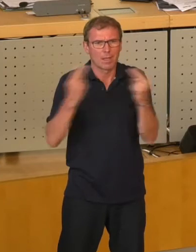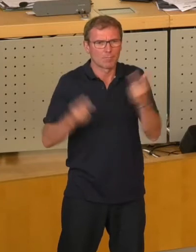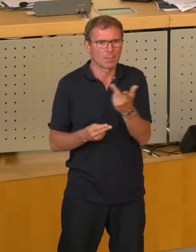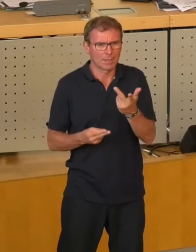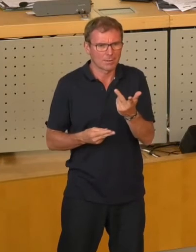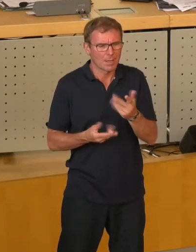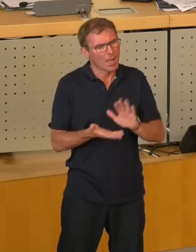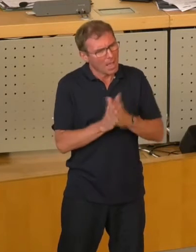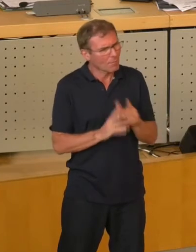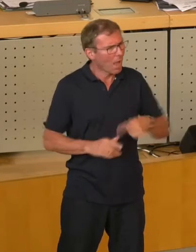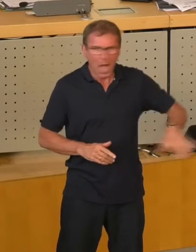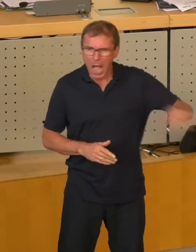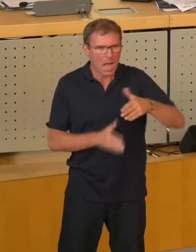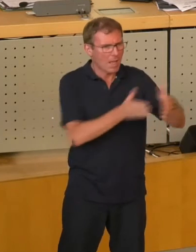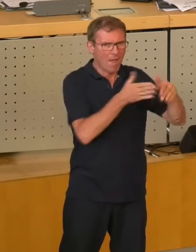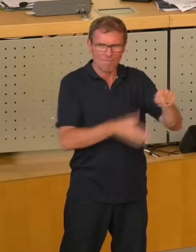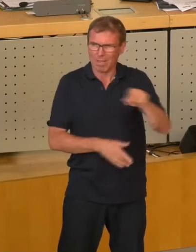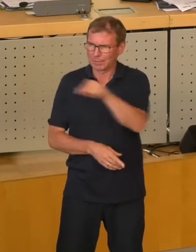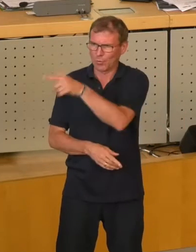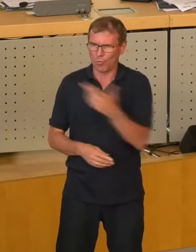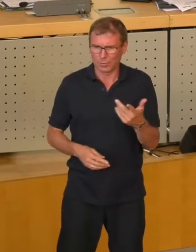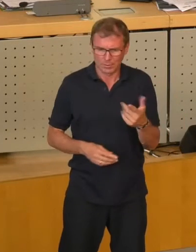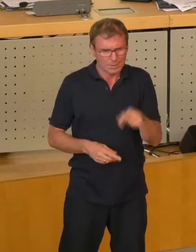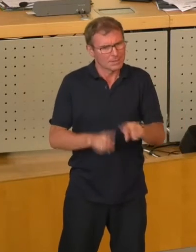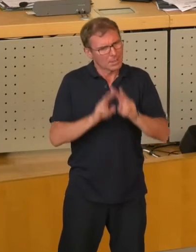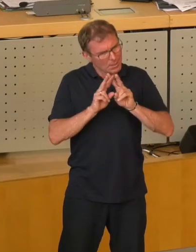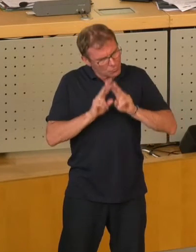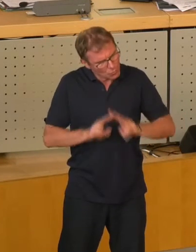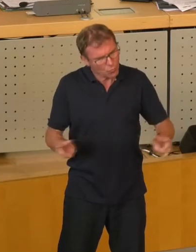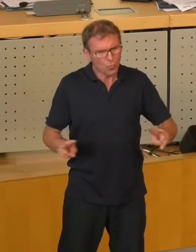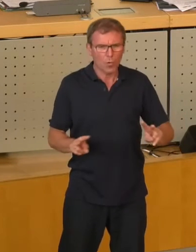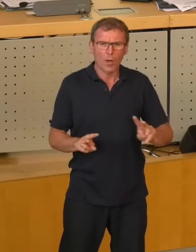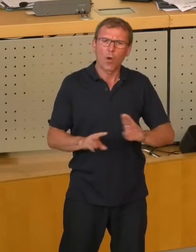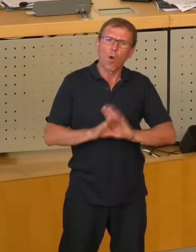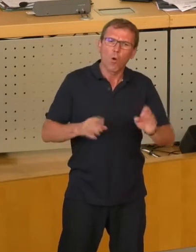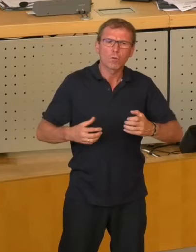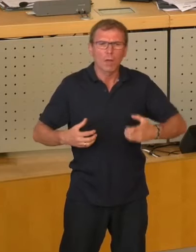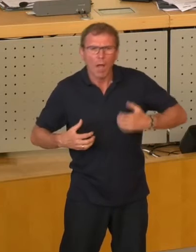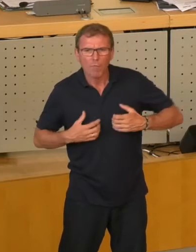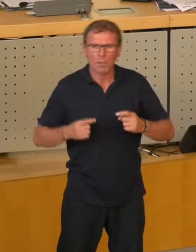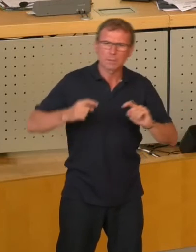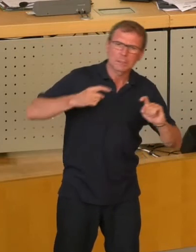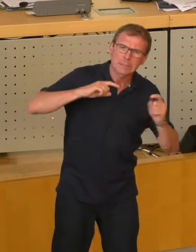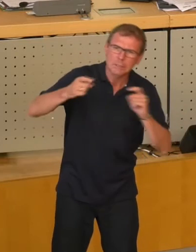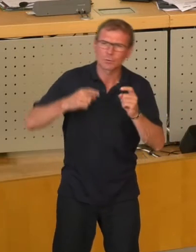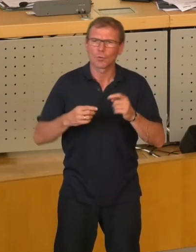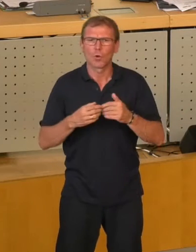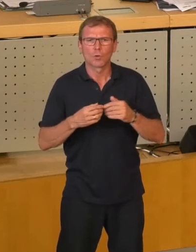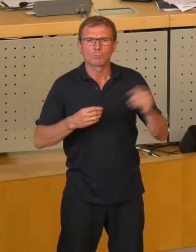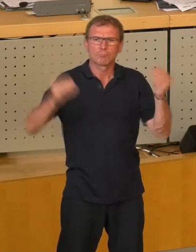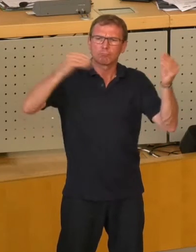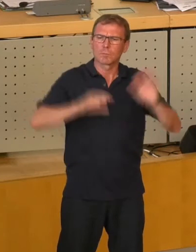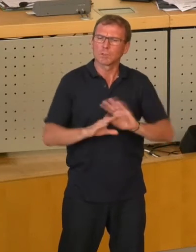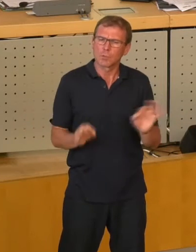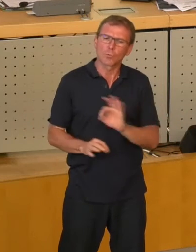einvernehmlich zwischen allen Fraktionen dort in Ruhe und unaufgeregt und ohne Öffentlichkeitsbeteiligung tatsächlich